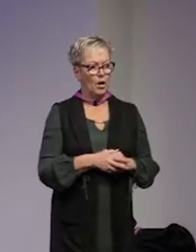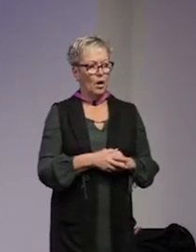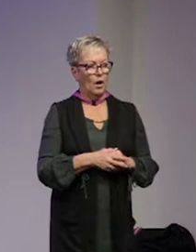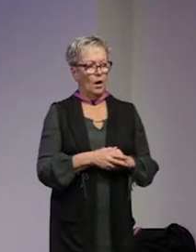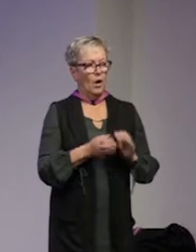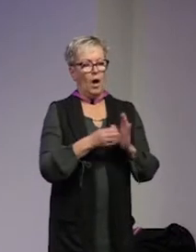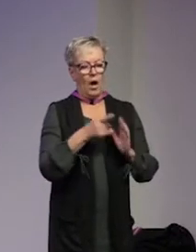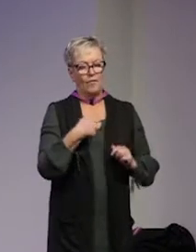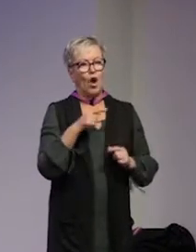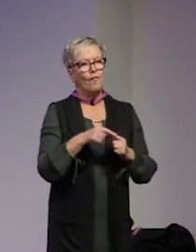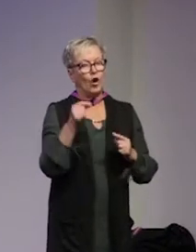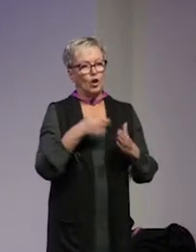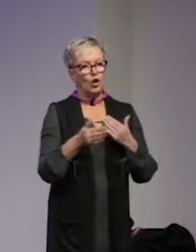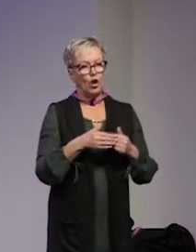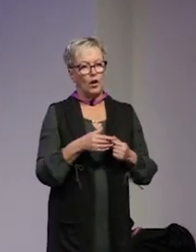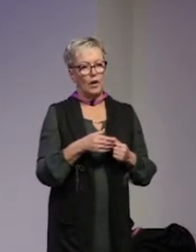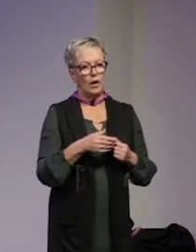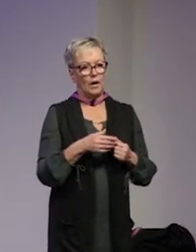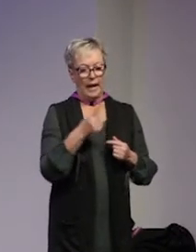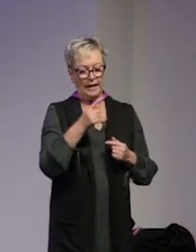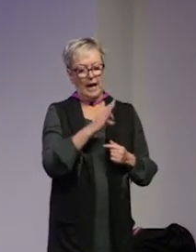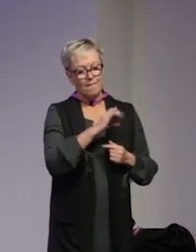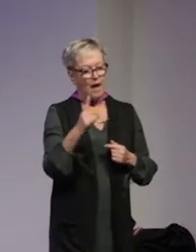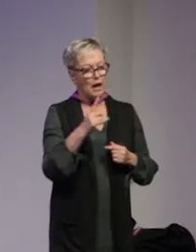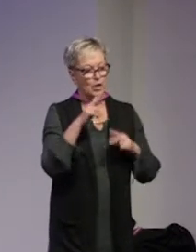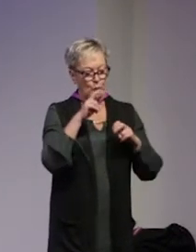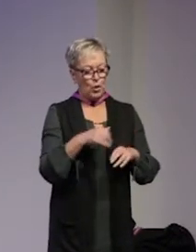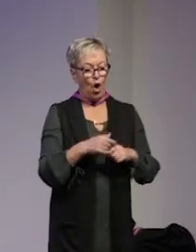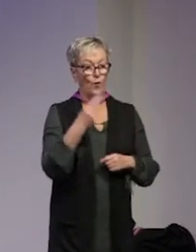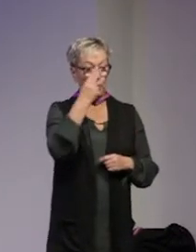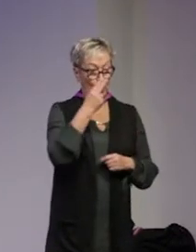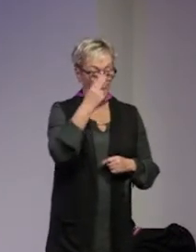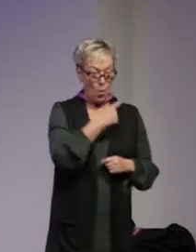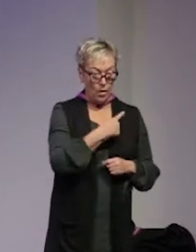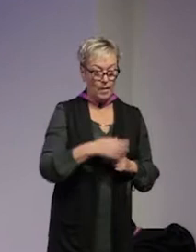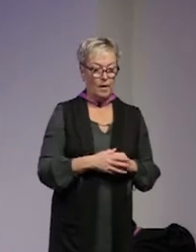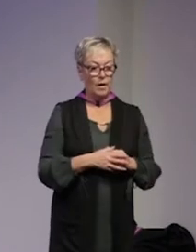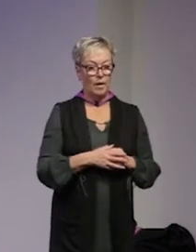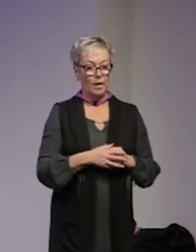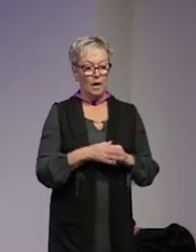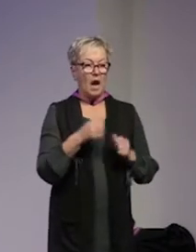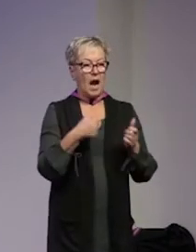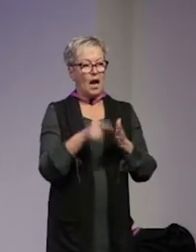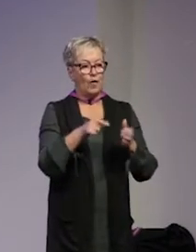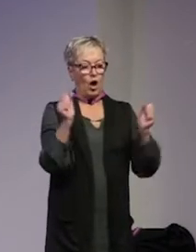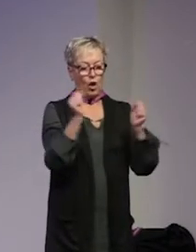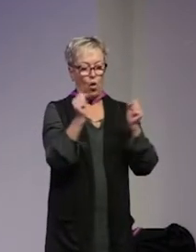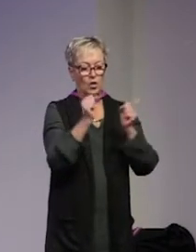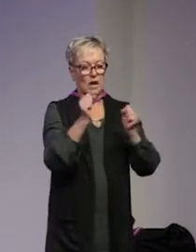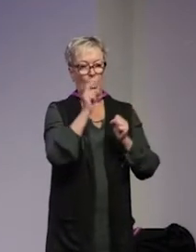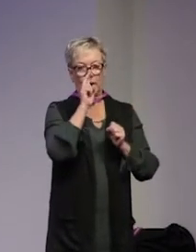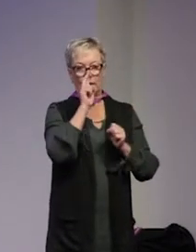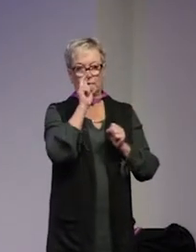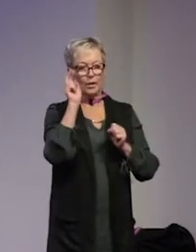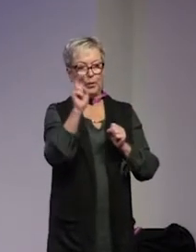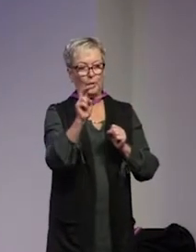har vi valt att göra en fallstudie nu av Umeå och vi kallar det norrländska utblickar